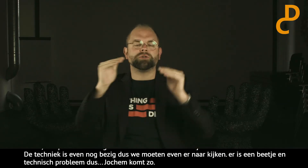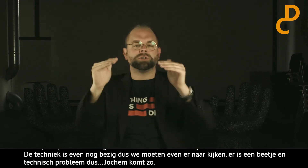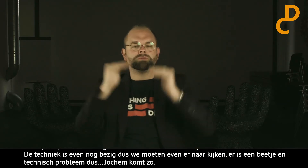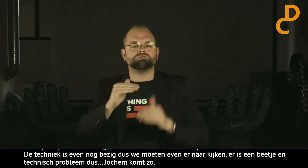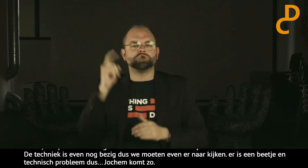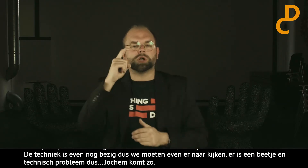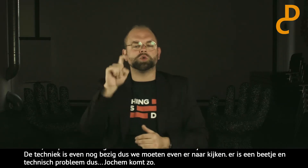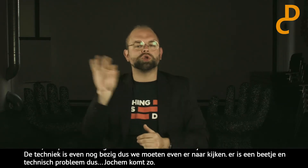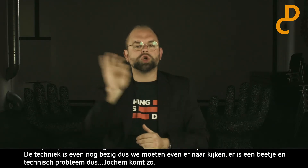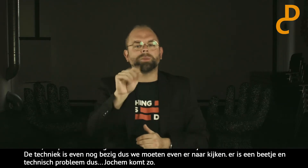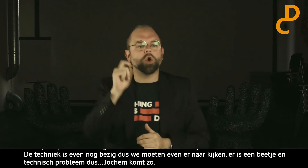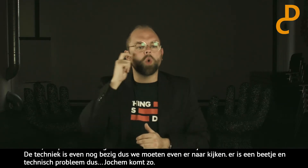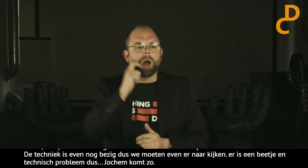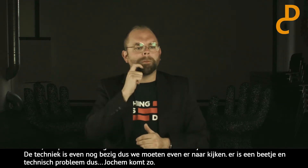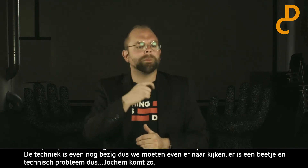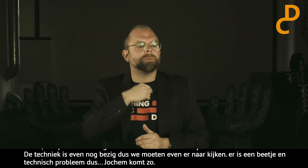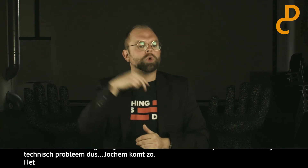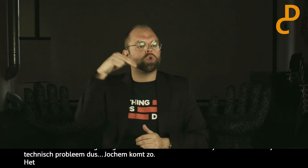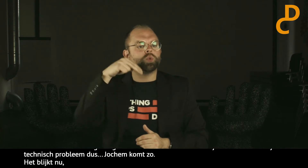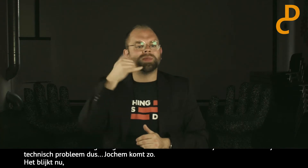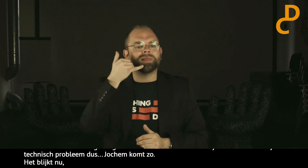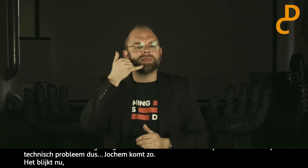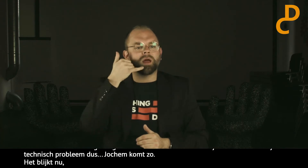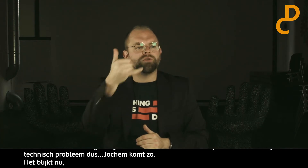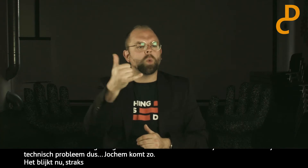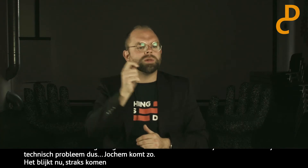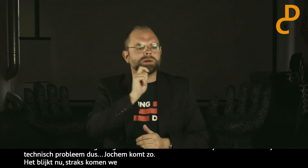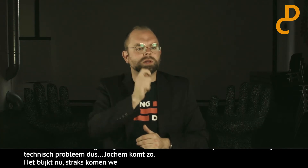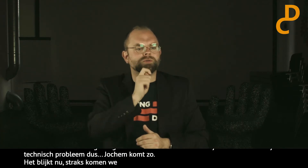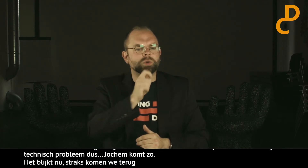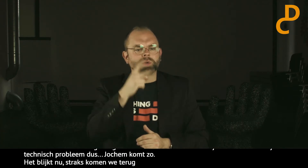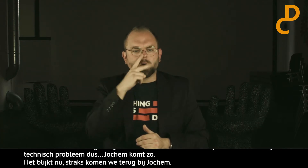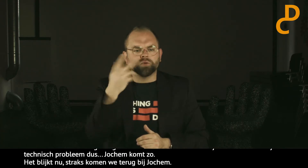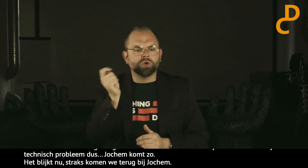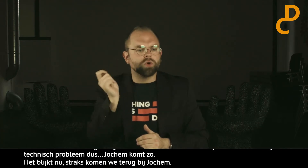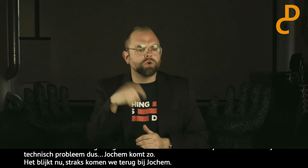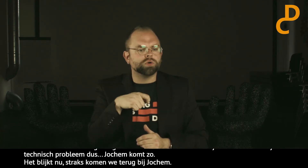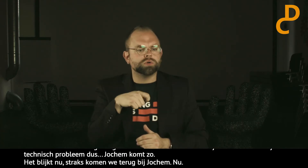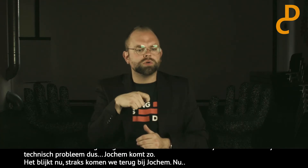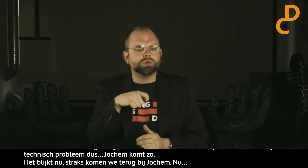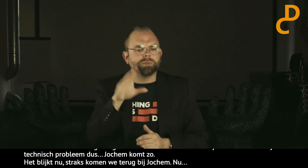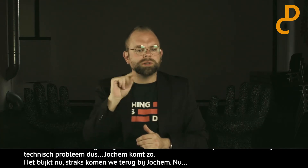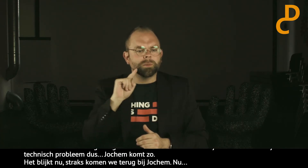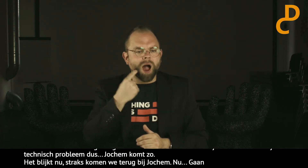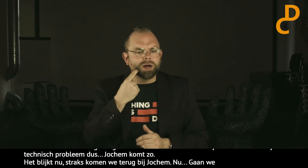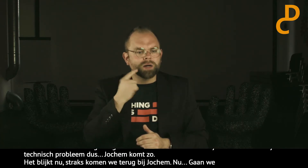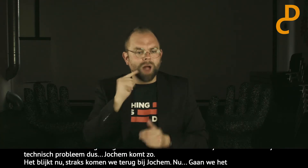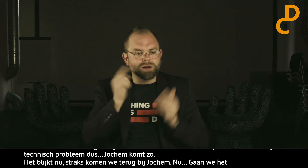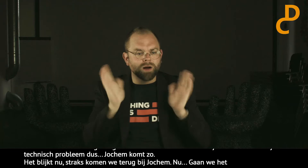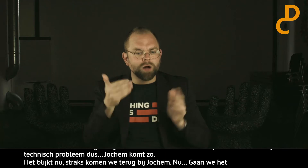Het blijkt nu. Straks komen we terug bij Jochem. Nu gaan we een telefonisch interview afnemen. Even kijken of